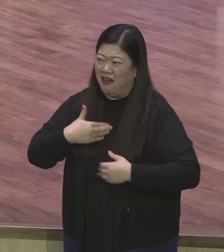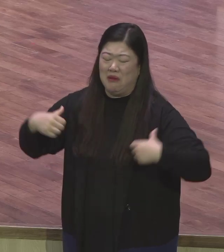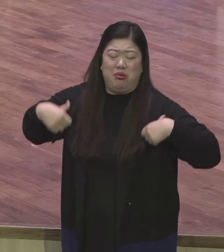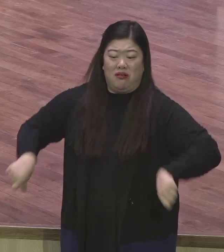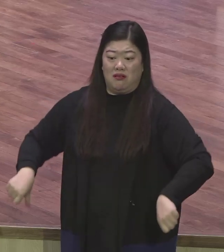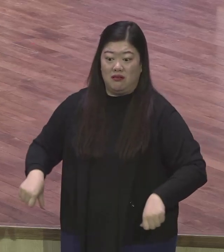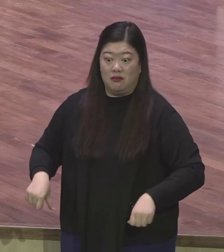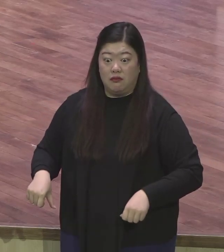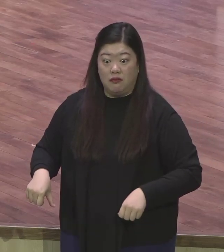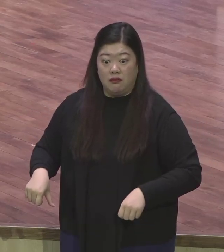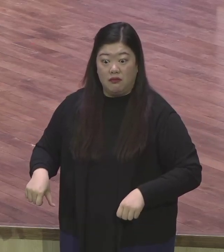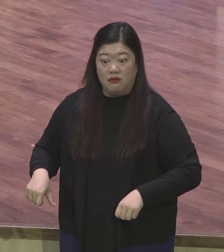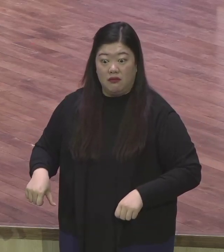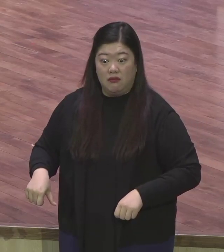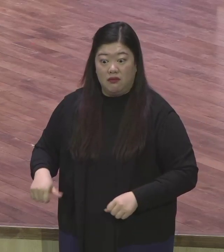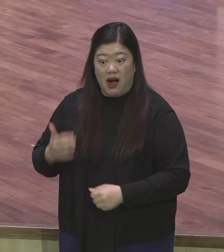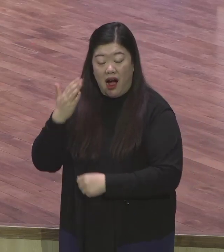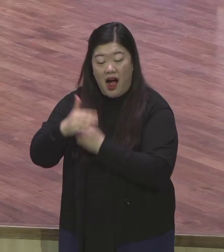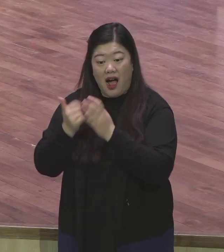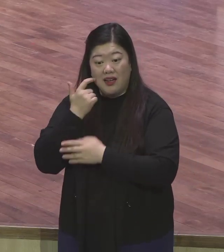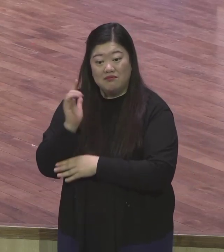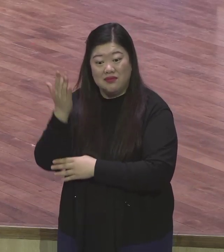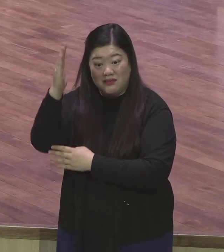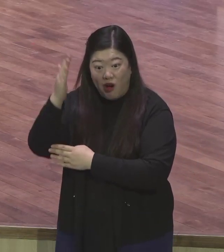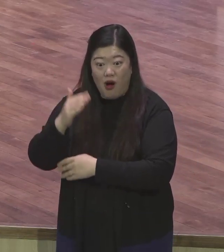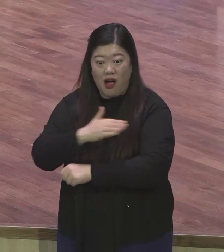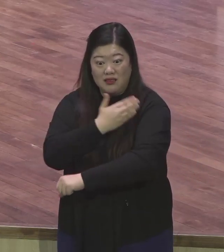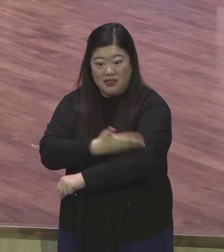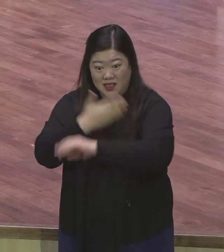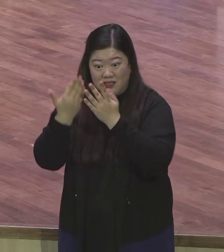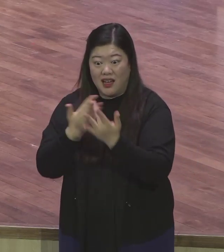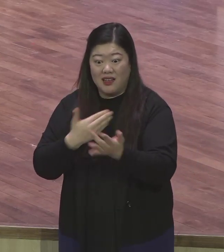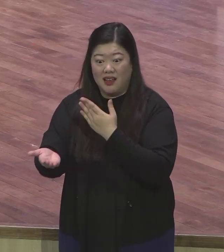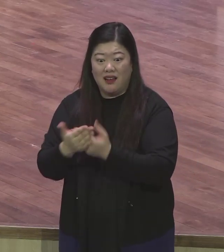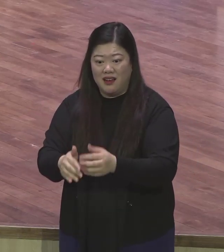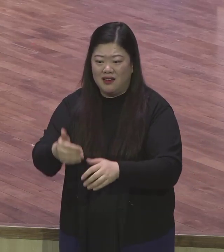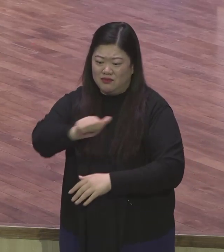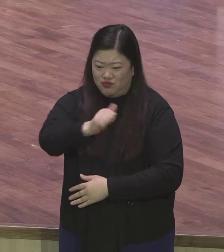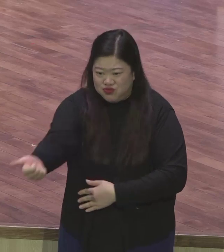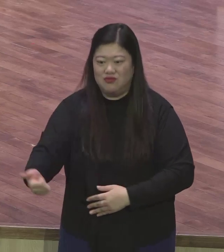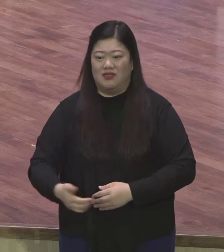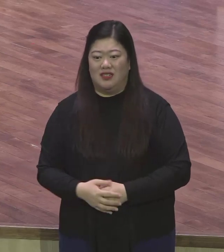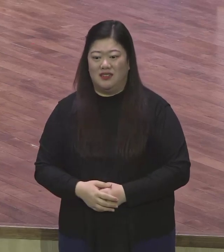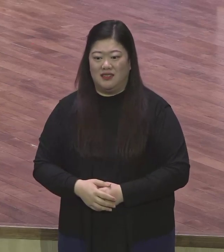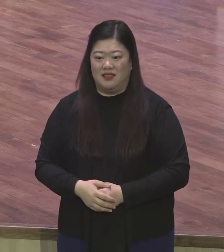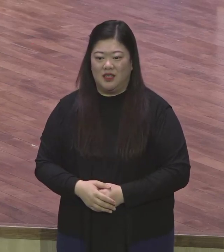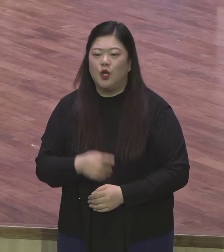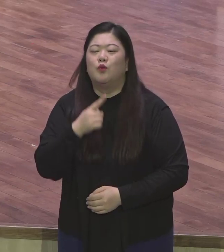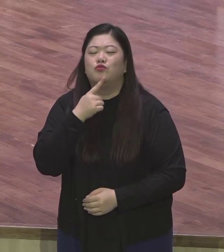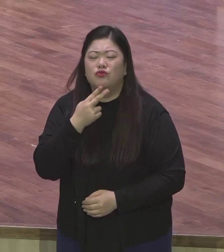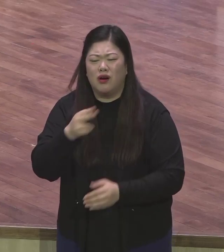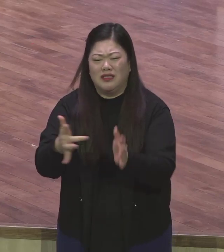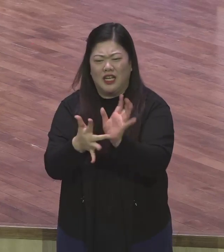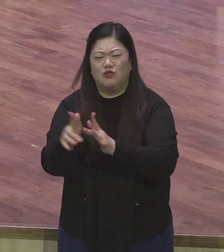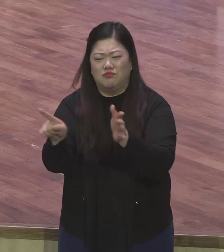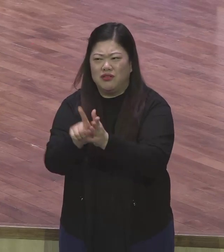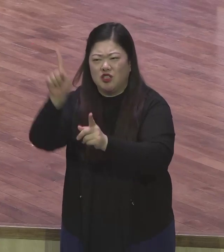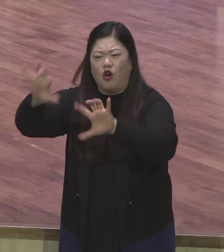하나님의 능력 체험 못하는 거예요 죽기까지 예수님한테 천당은 가지만은 이 땅에 삶에서 축복을 하나님